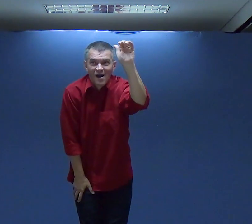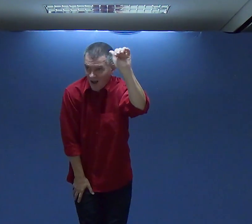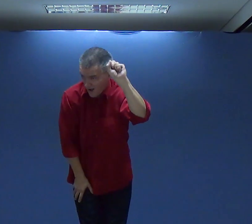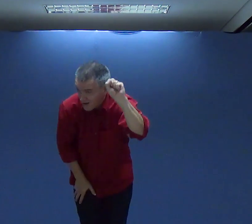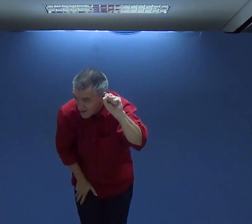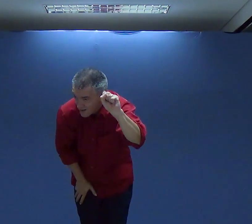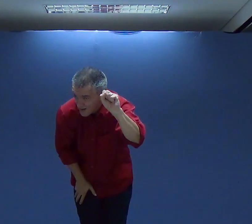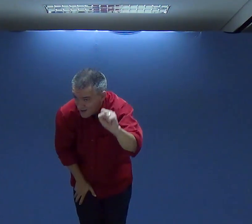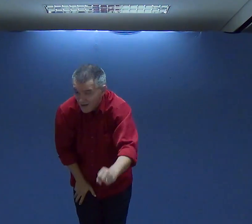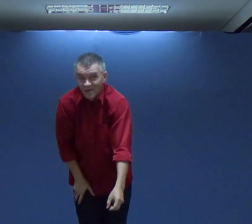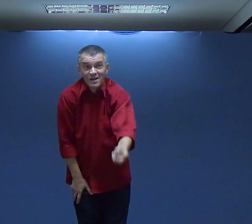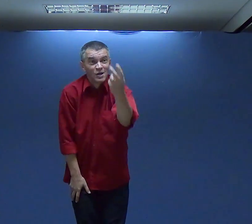Em Galatas